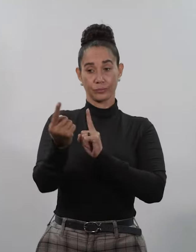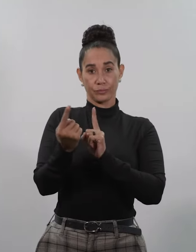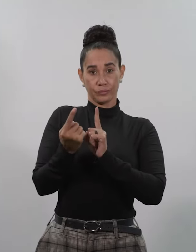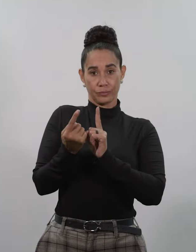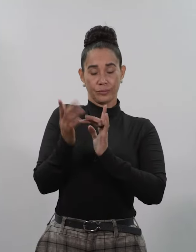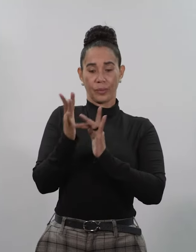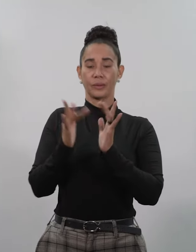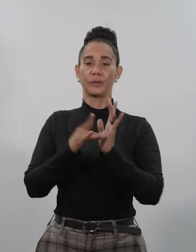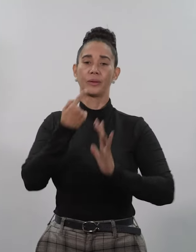y le dijeron,